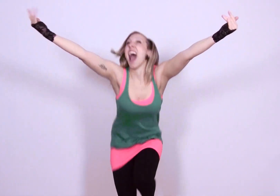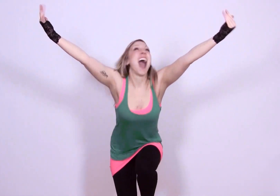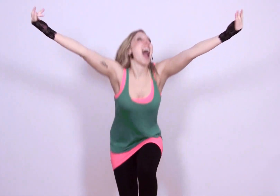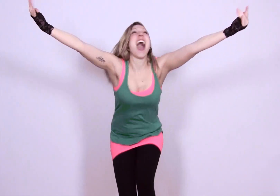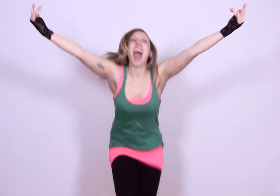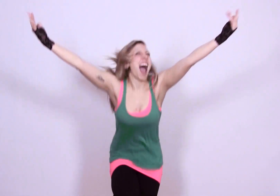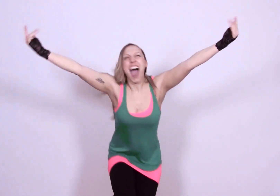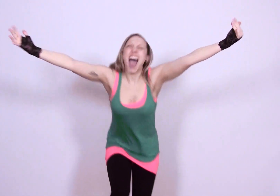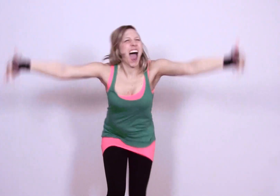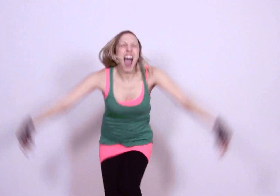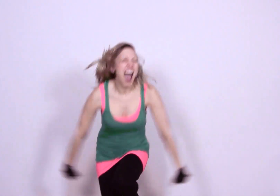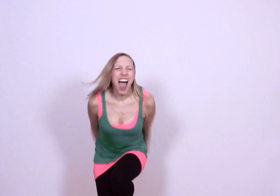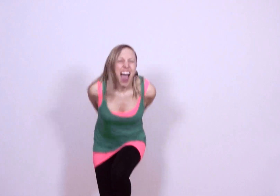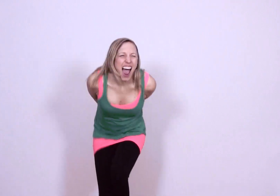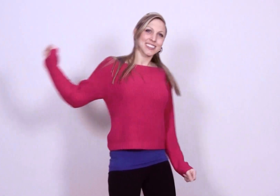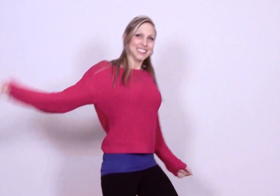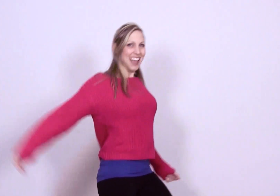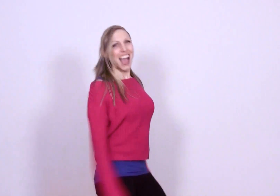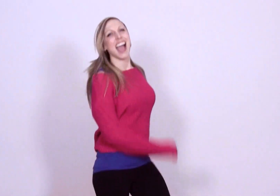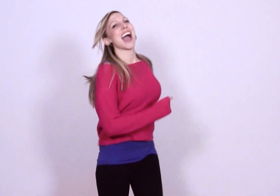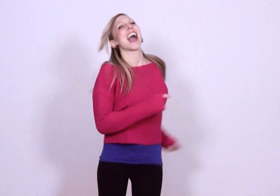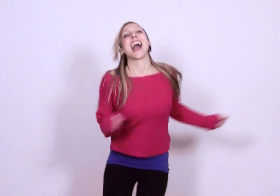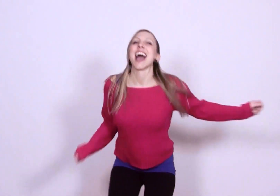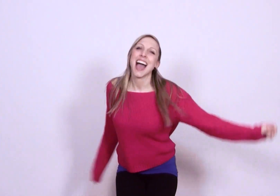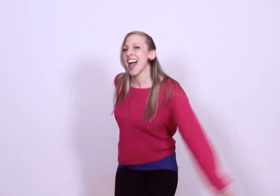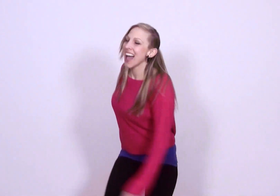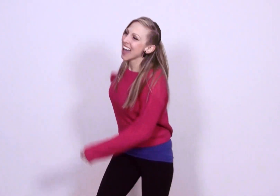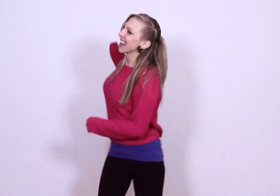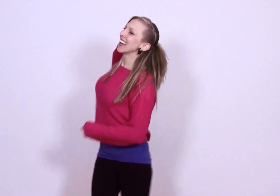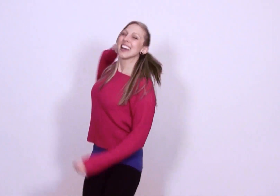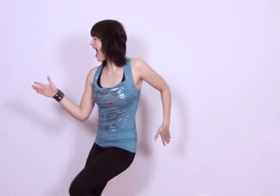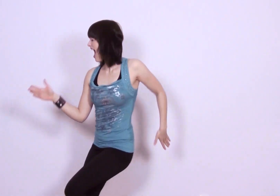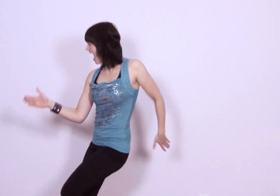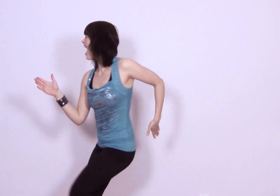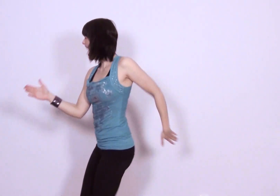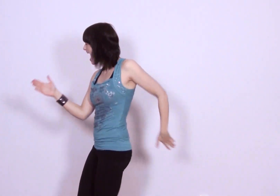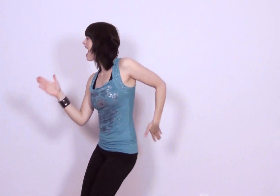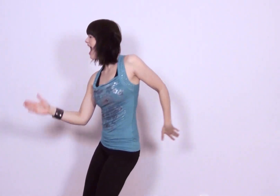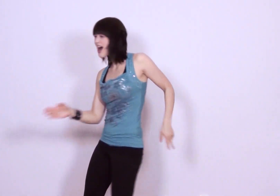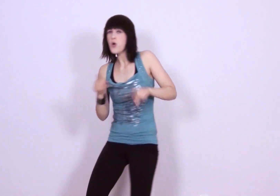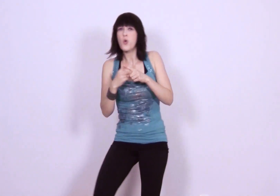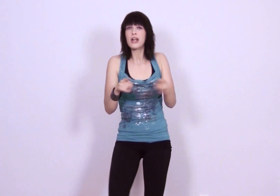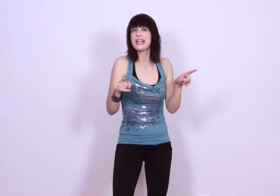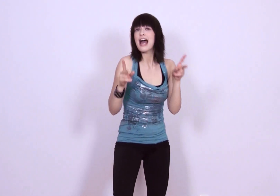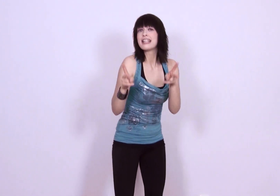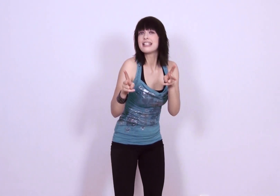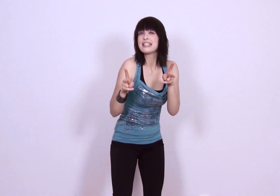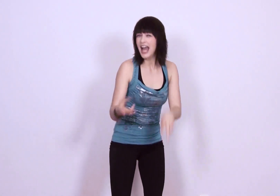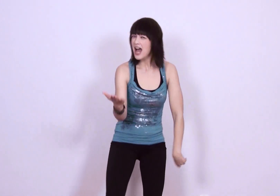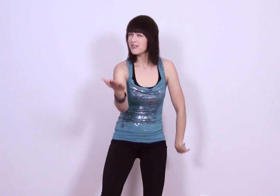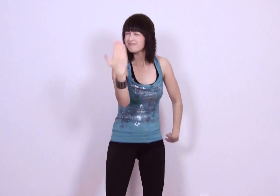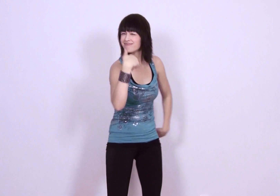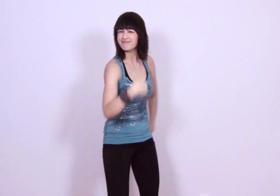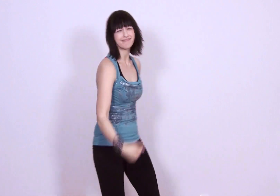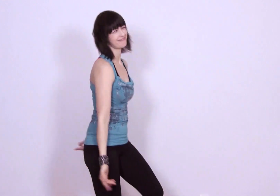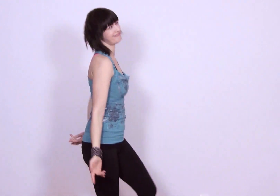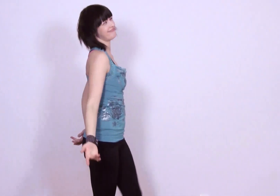vi här Oh-oh,-oh, oh-oh Olika lekar, kom som du